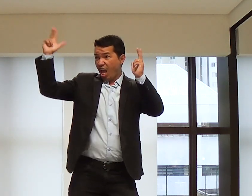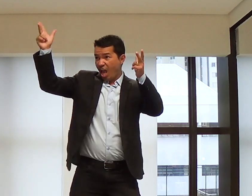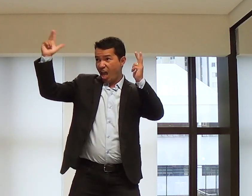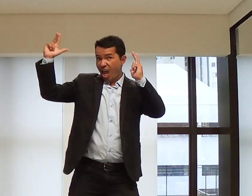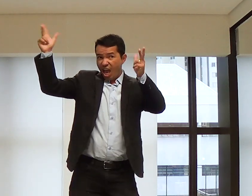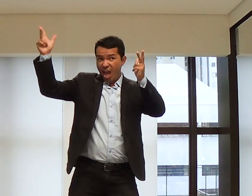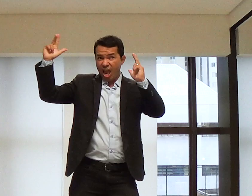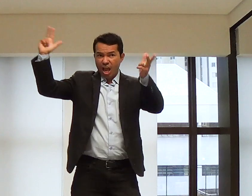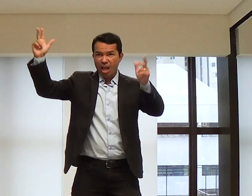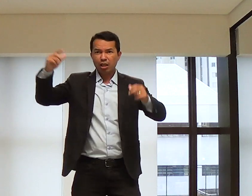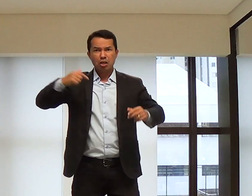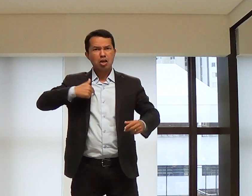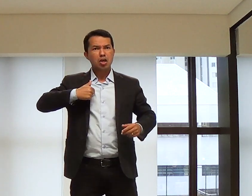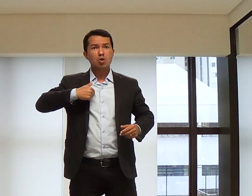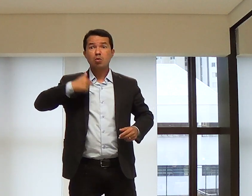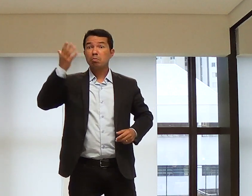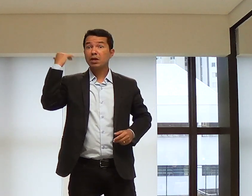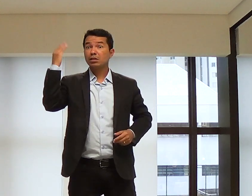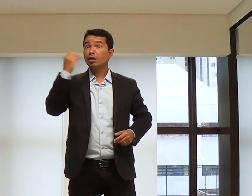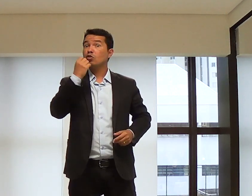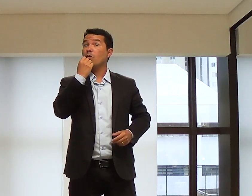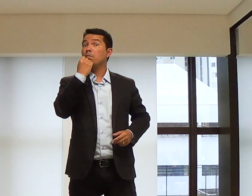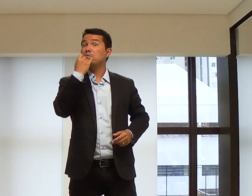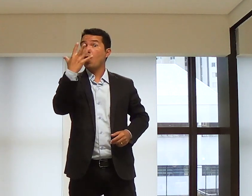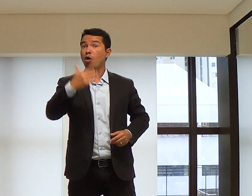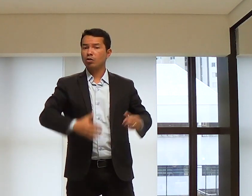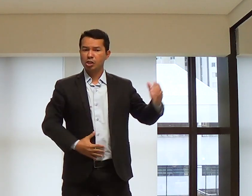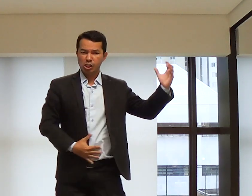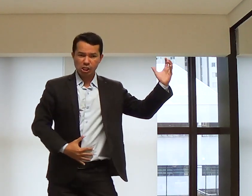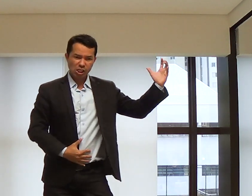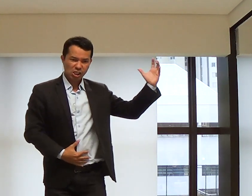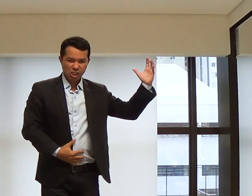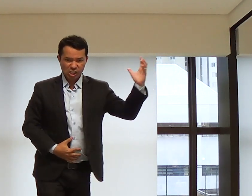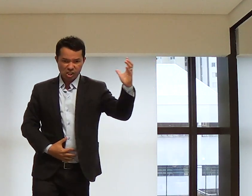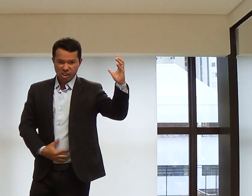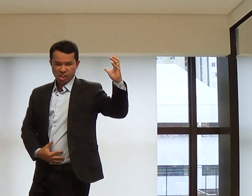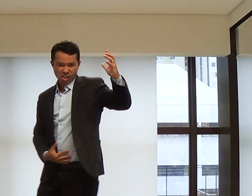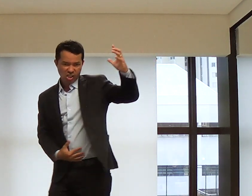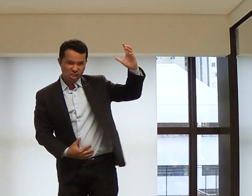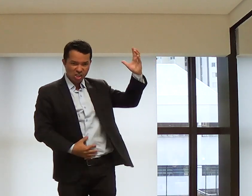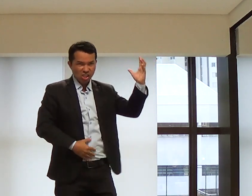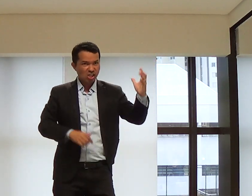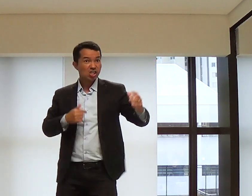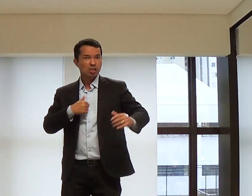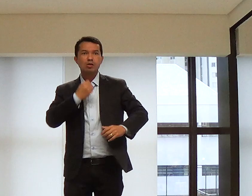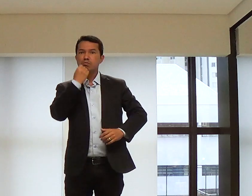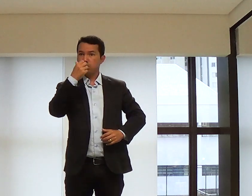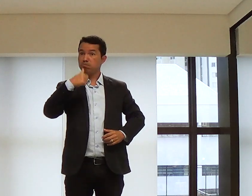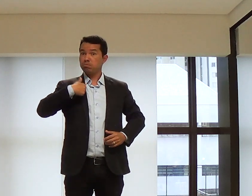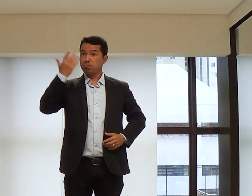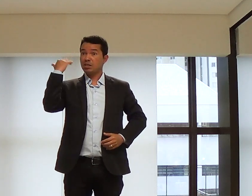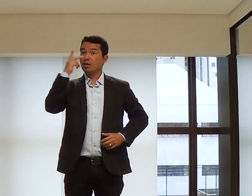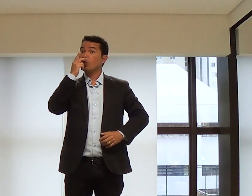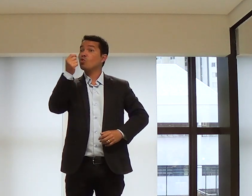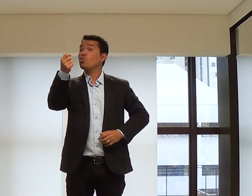embalada. Tanta coisa. É, porque eu era bom dançar, não vou passar no óbito,